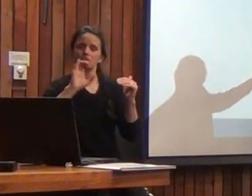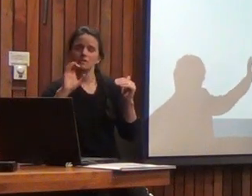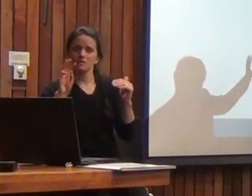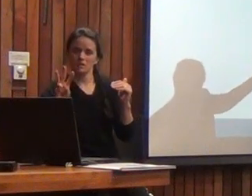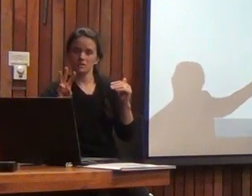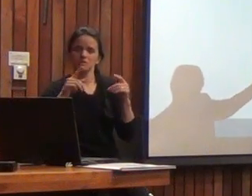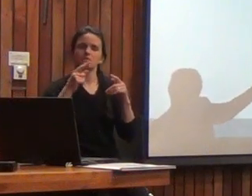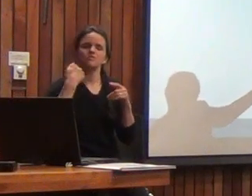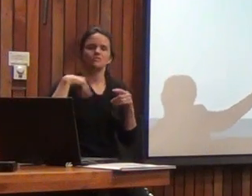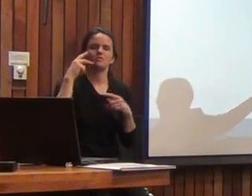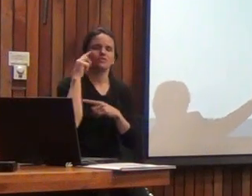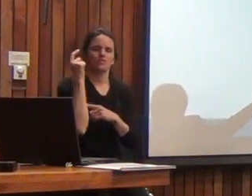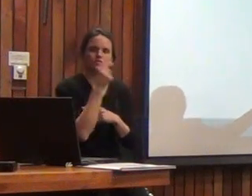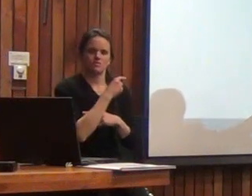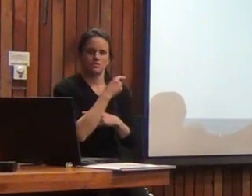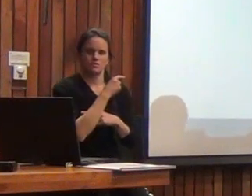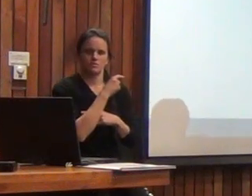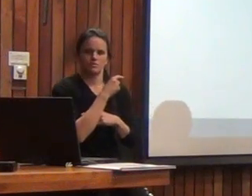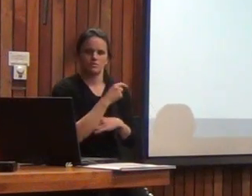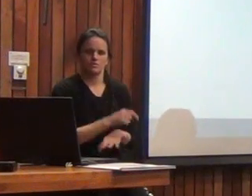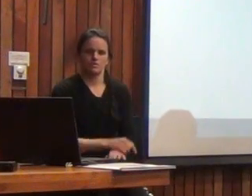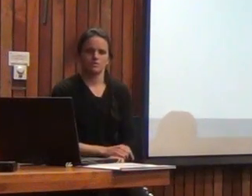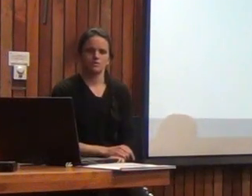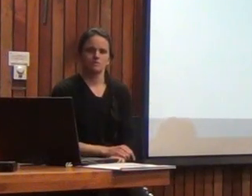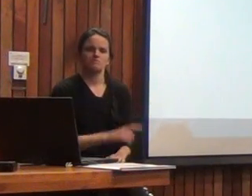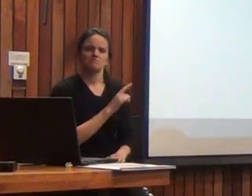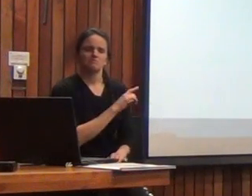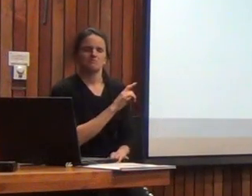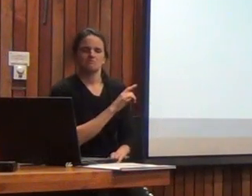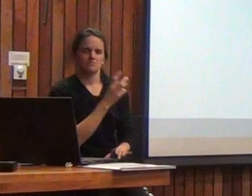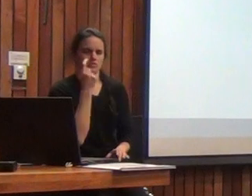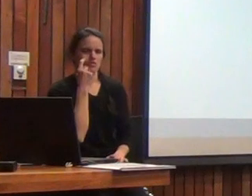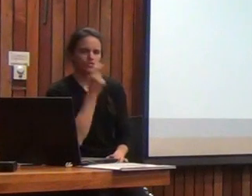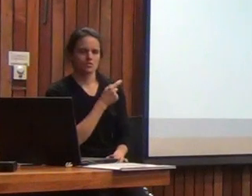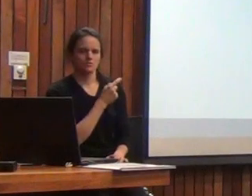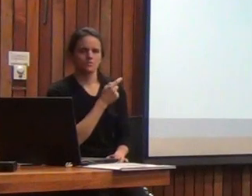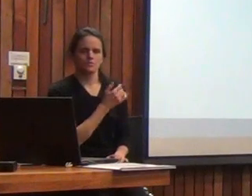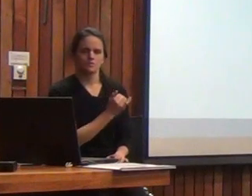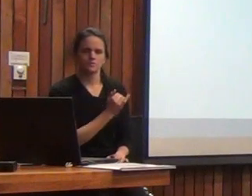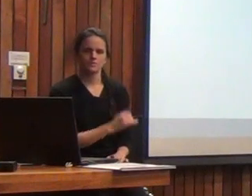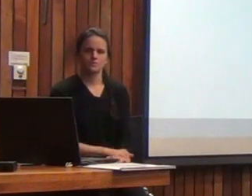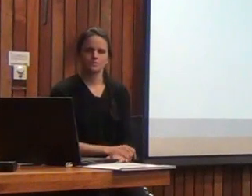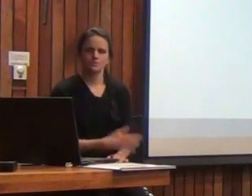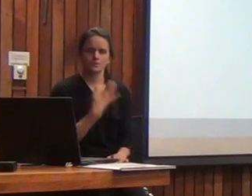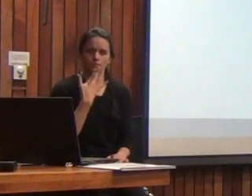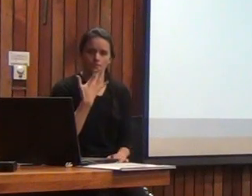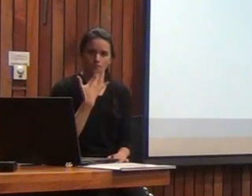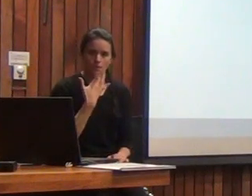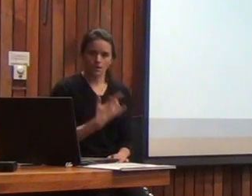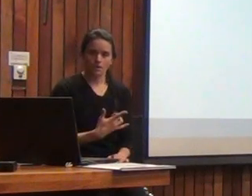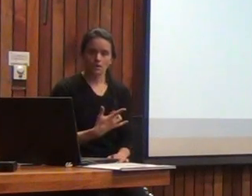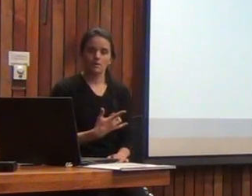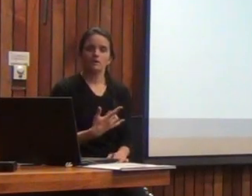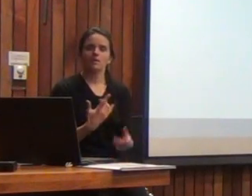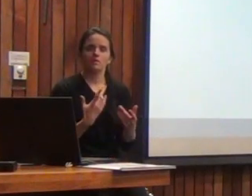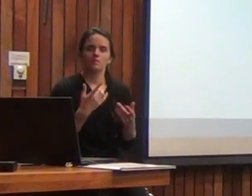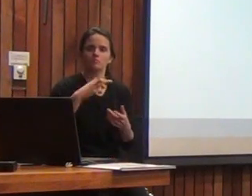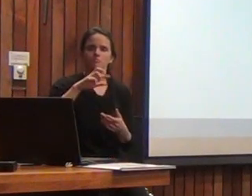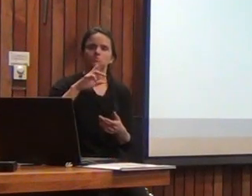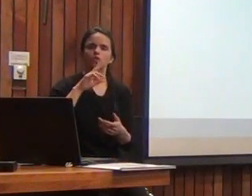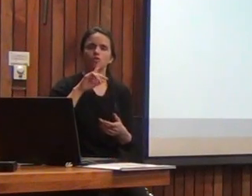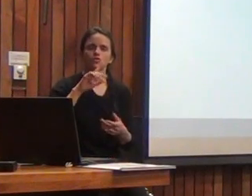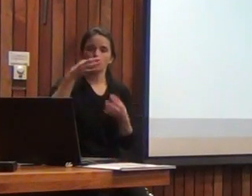eso lo conocemos hasta ahí nos resulta familiar porque a nivel de protocolo